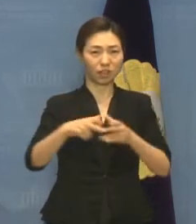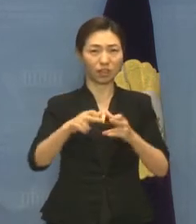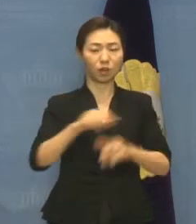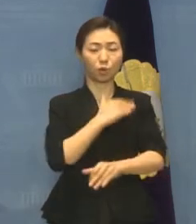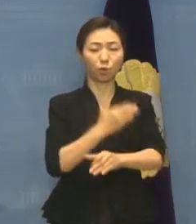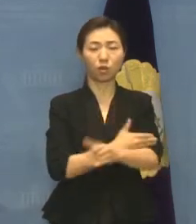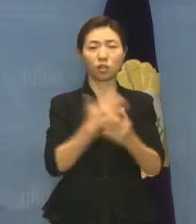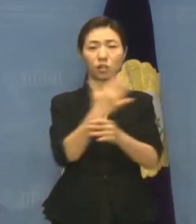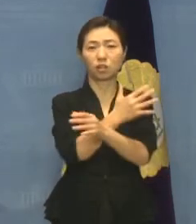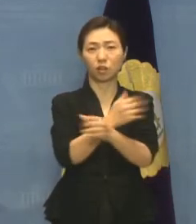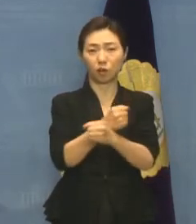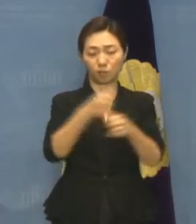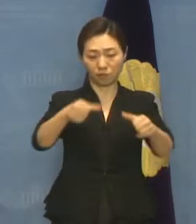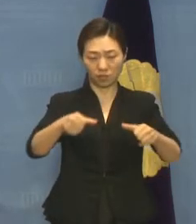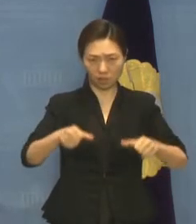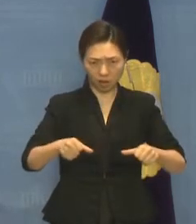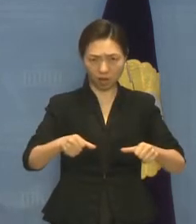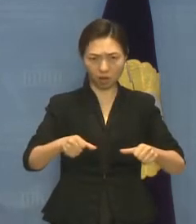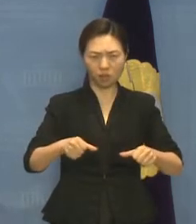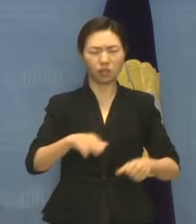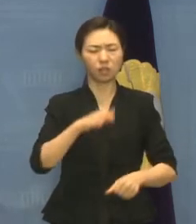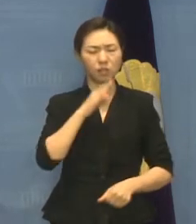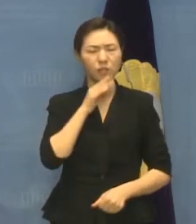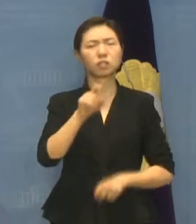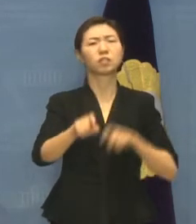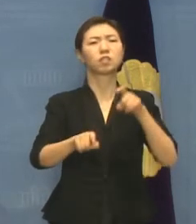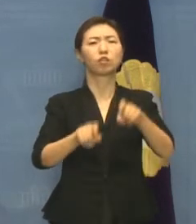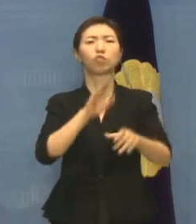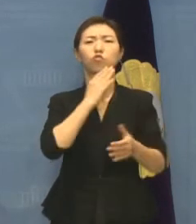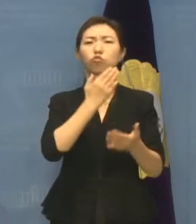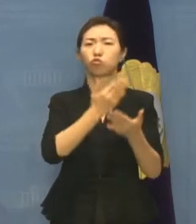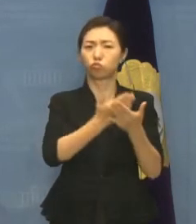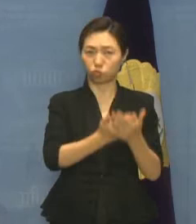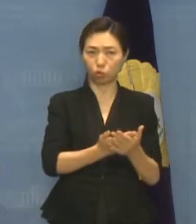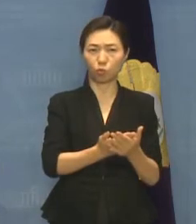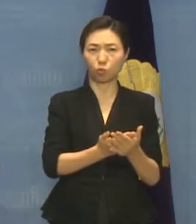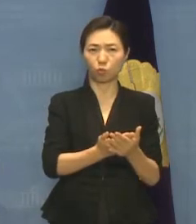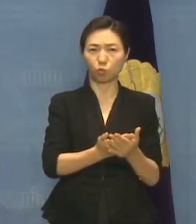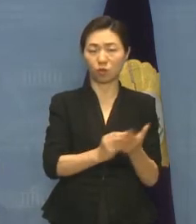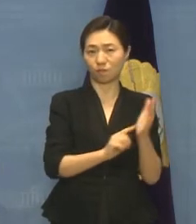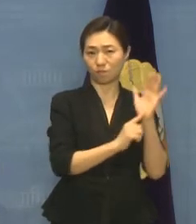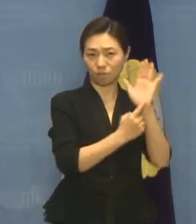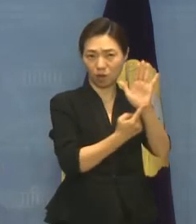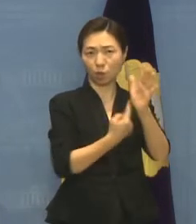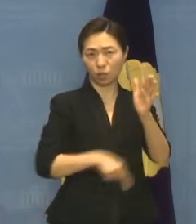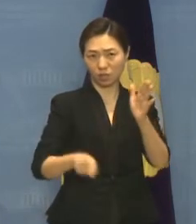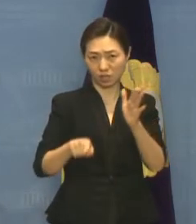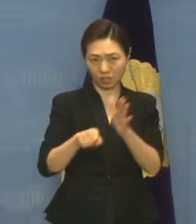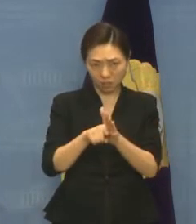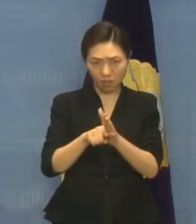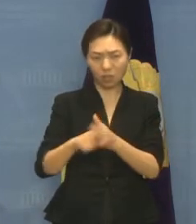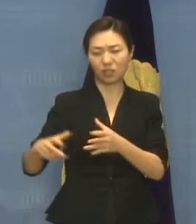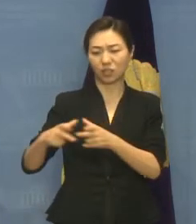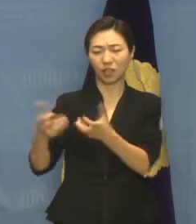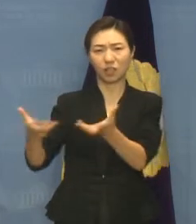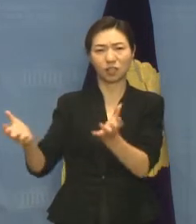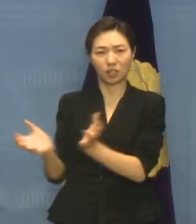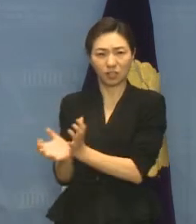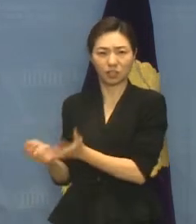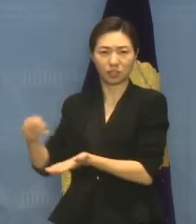이행의 중요성을 강조하기 위해 여러 장애단체들과 함께 이 자리에 섰습니다.